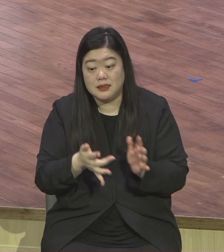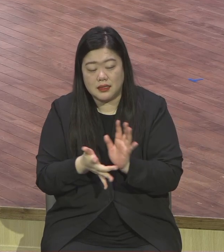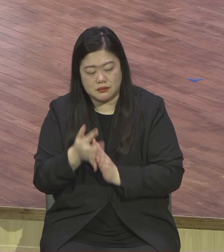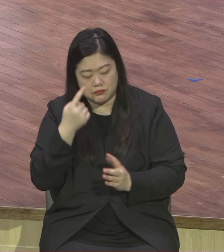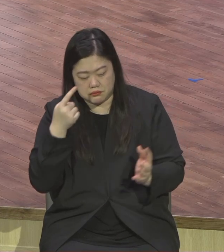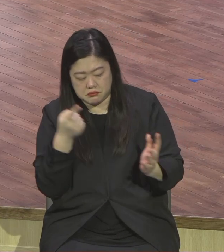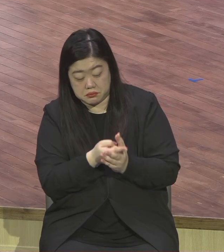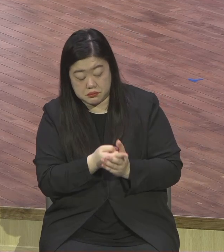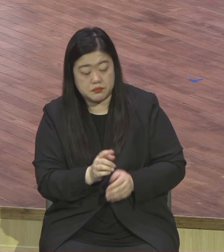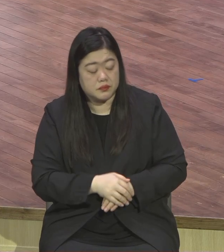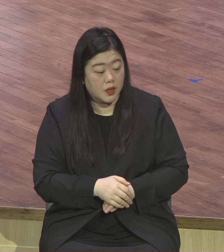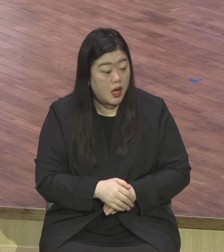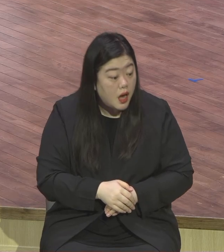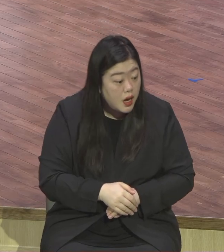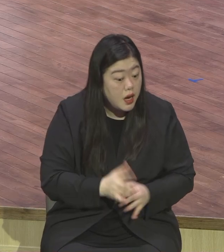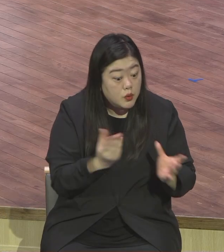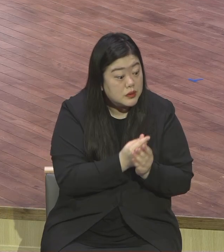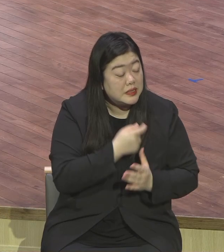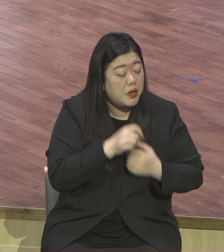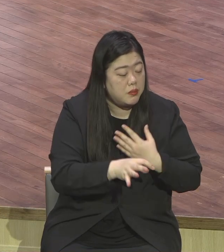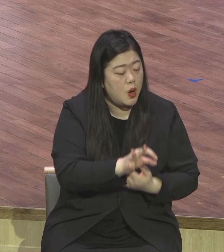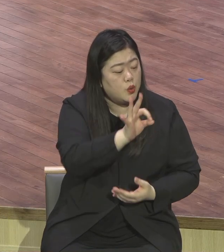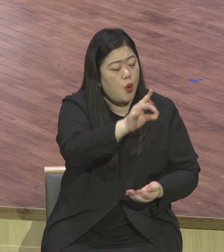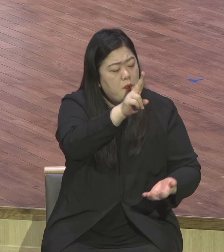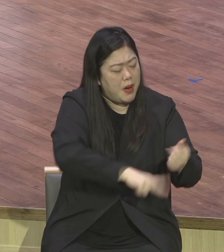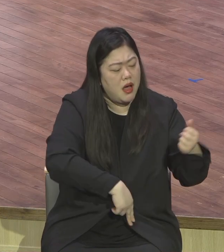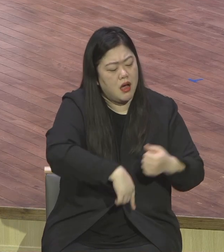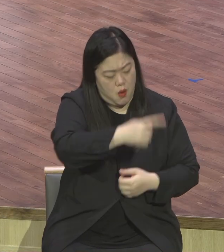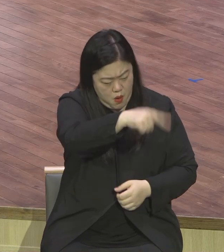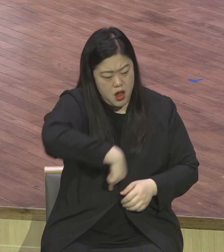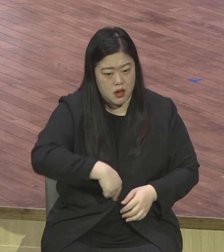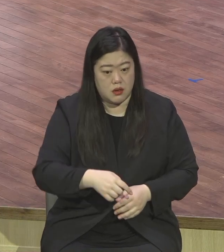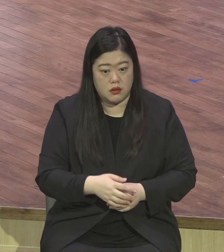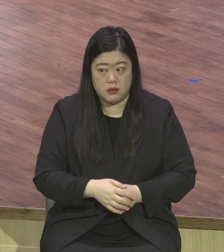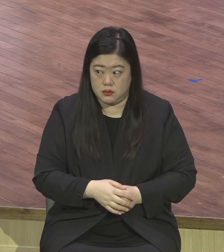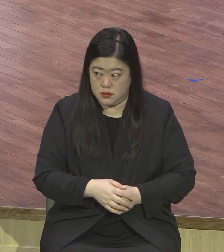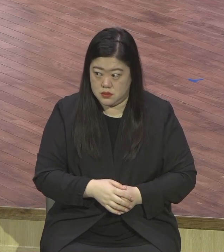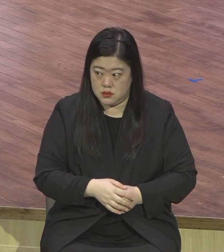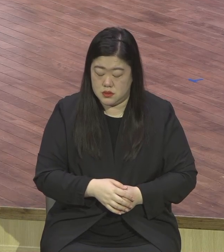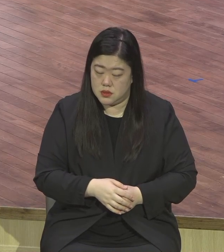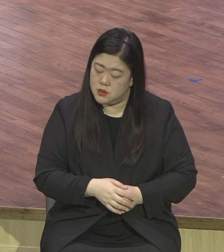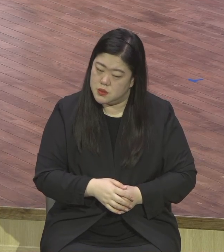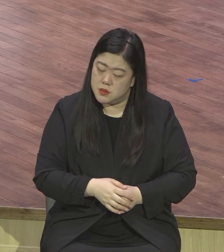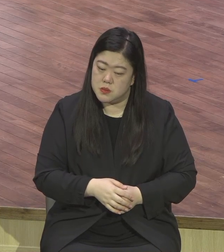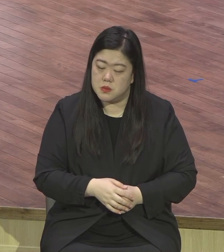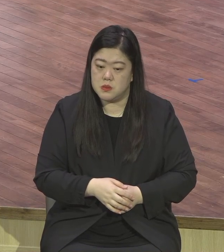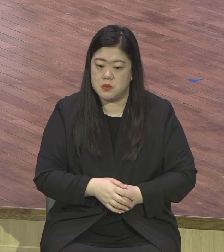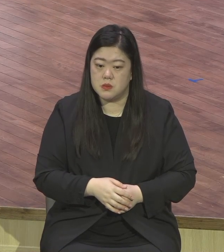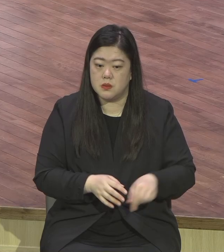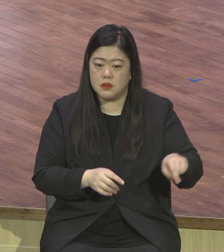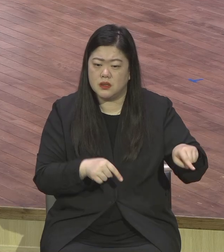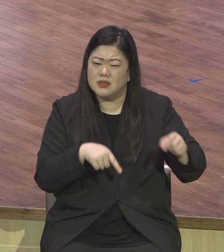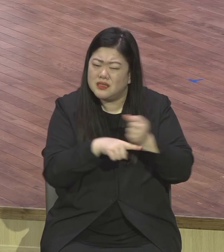영생에 이러는데 걸림돌이 되는 이 부분 우선순위를 바꾸라라는 말씀이